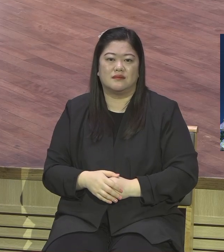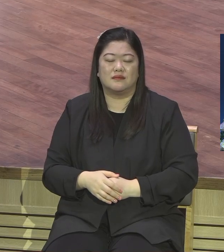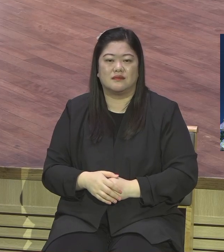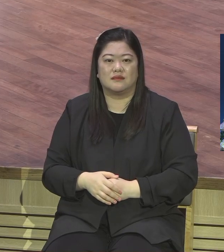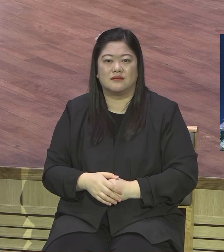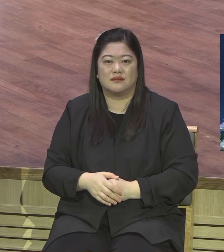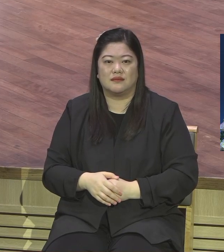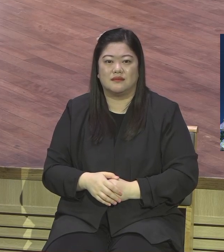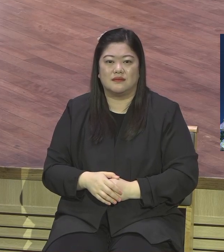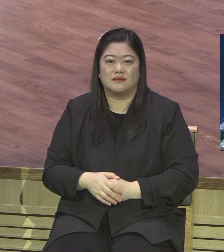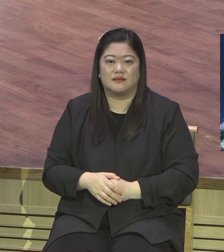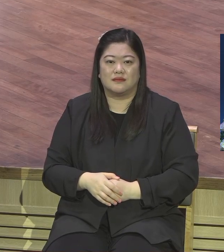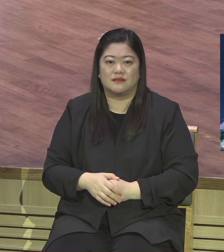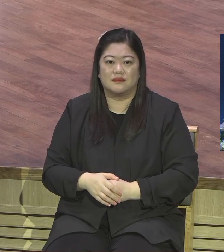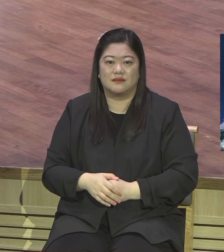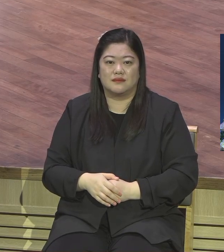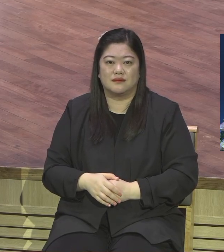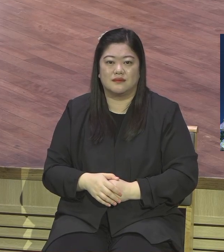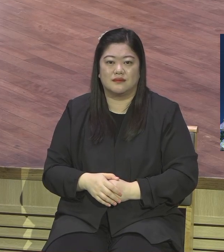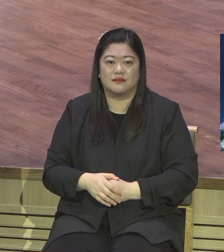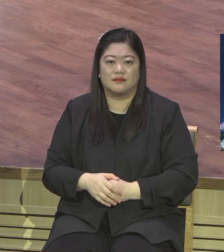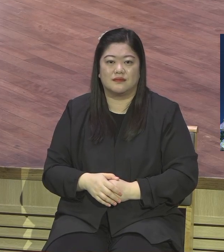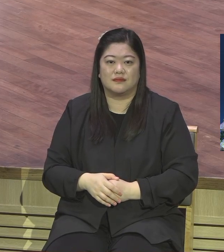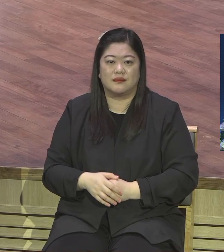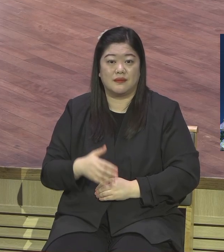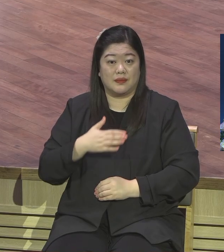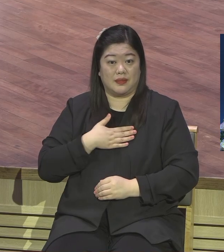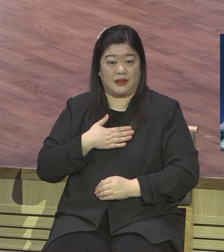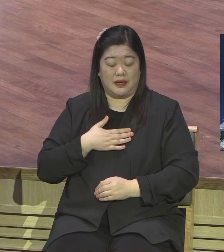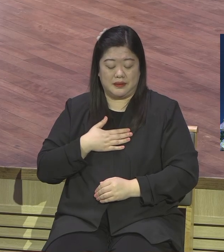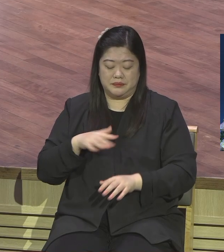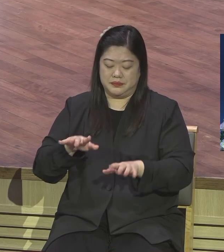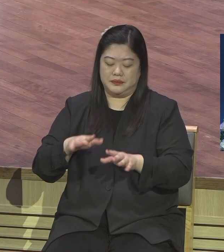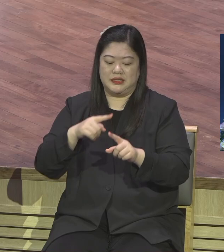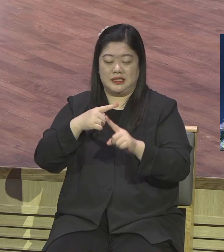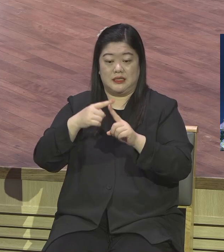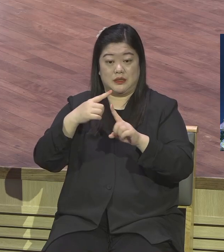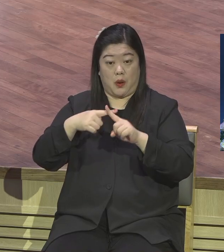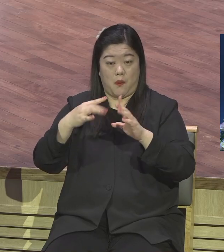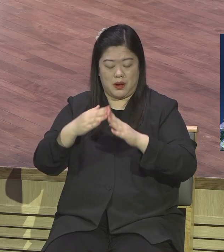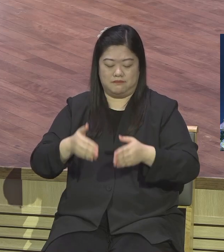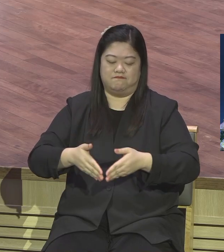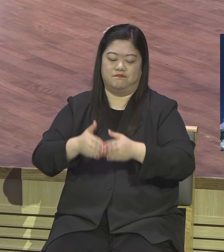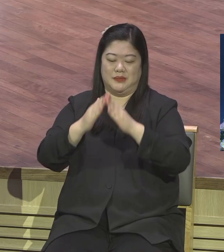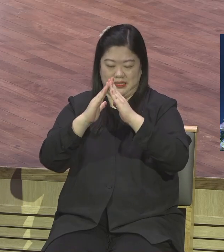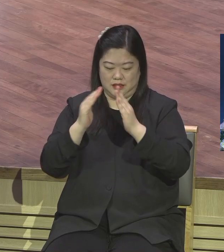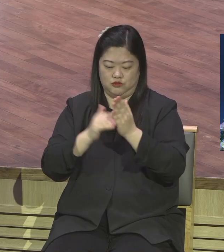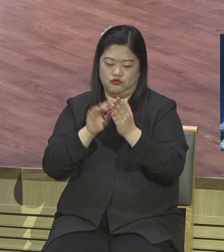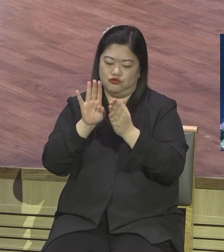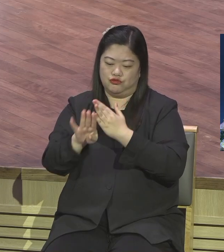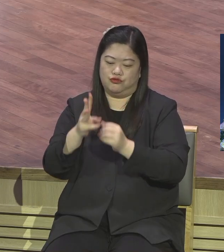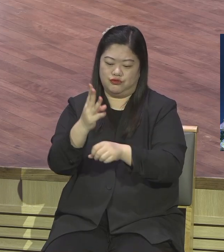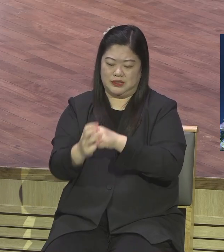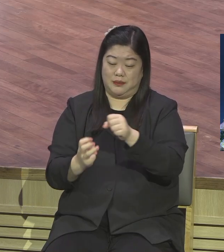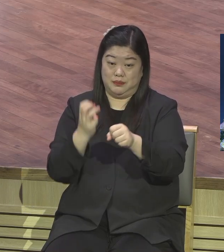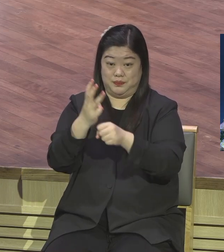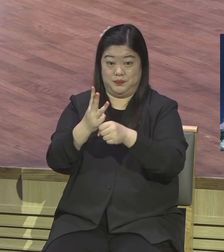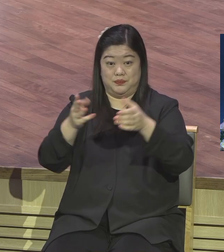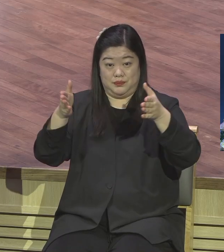제가 지난 33년을 회상해 보니까 모든 발자치마다 하나님의